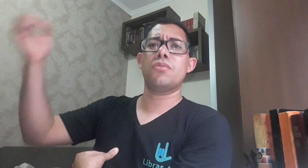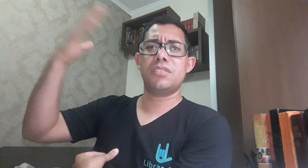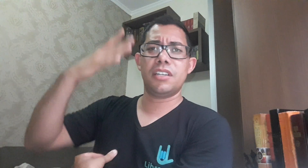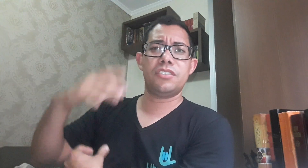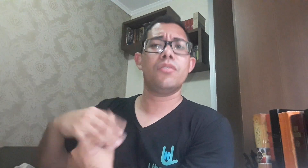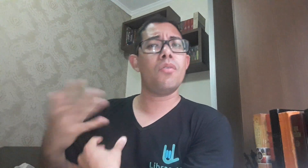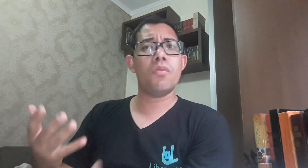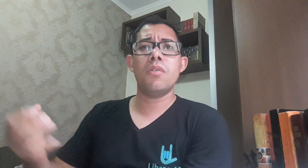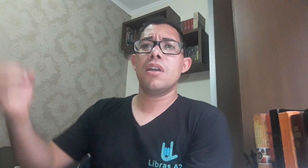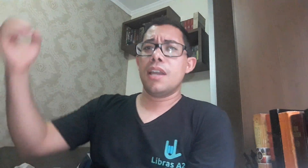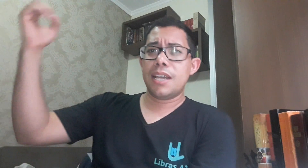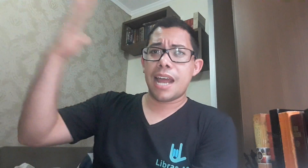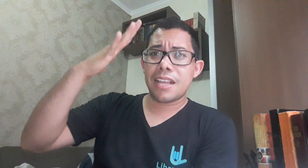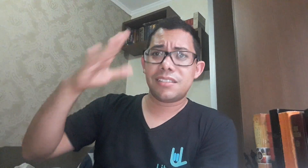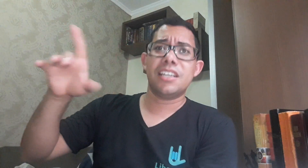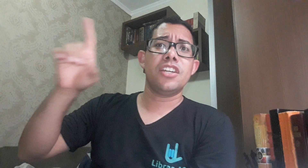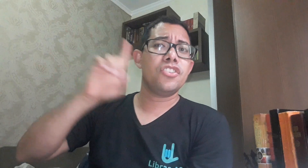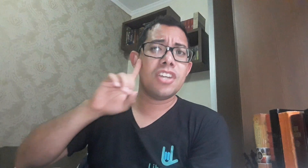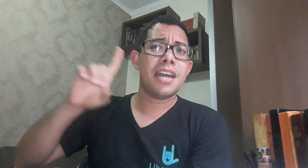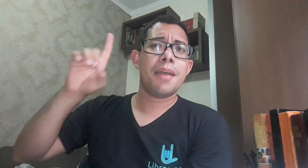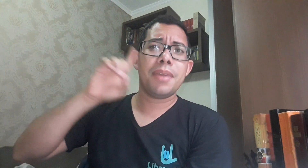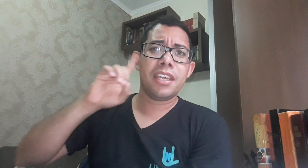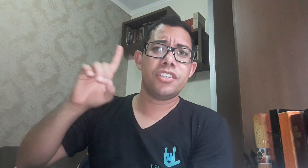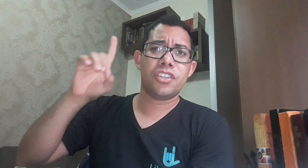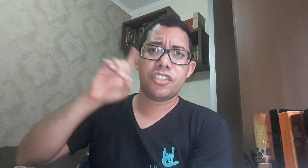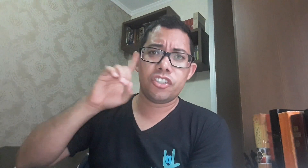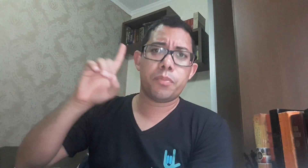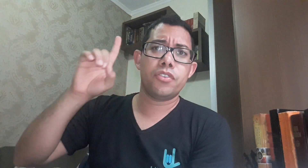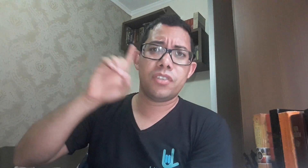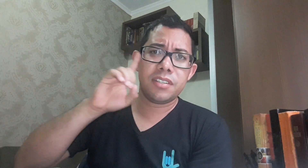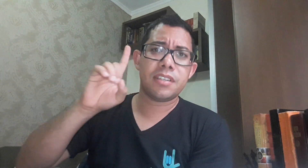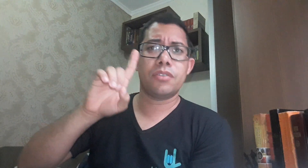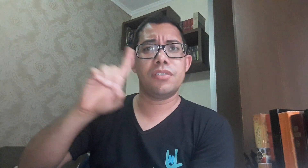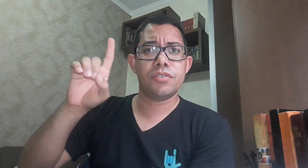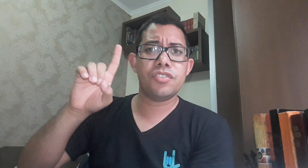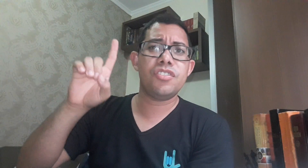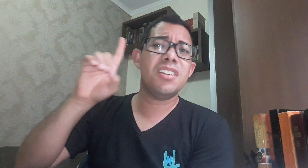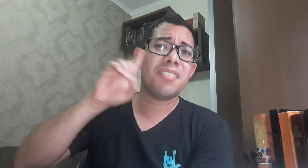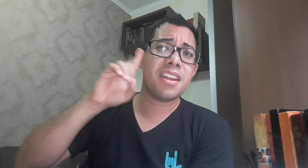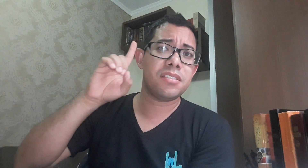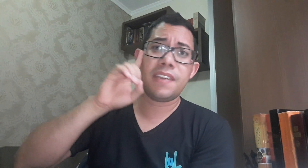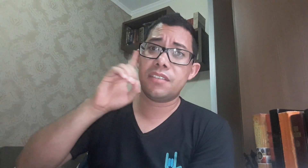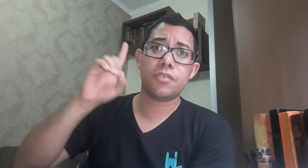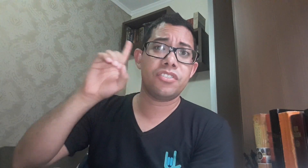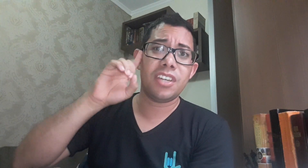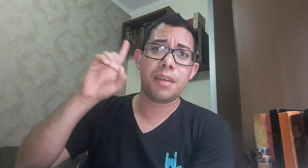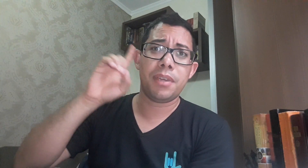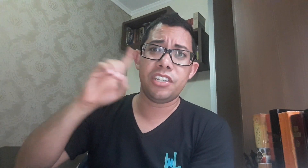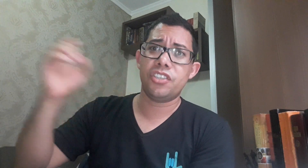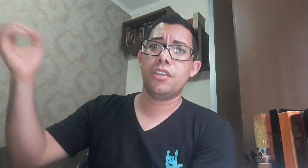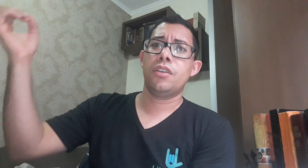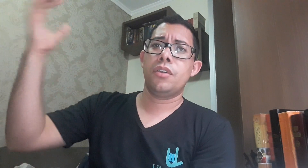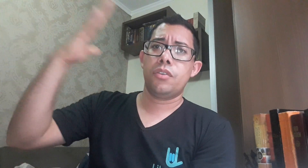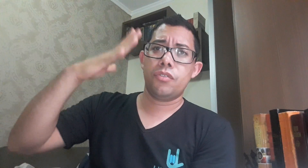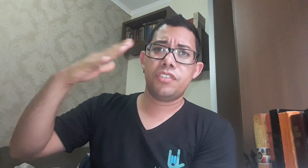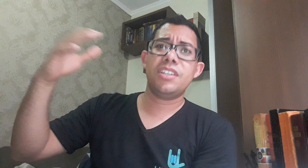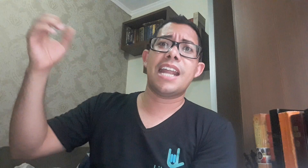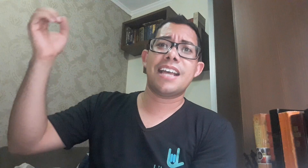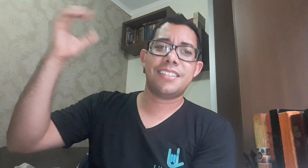constantes. Ou graça, diariamente. A gente pode utilizar o sinal de dia várias vezes ó, diariamente. Chuvas de graça,